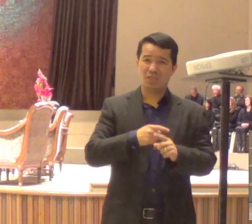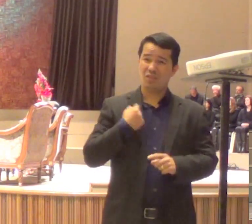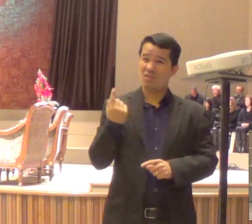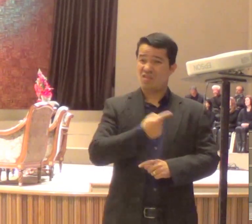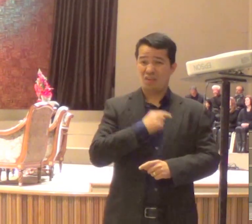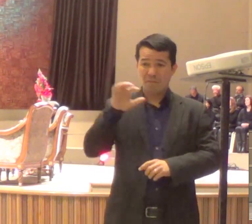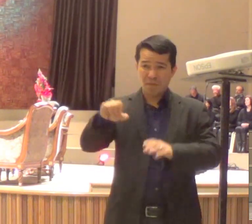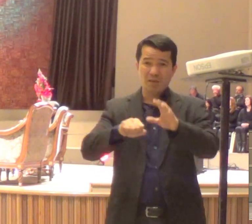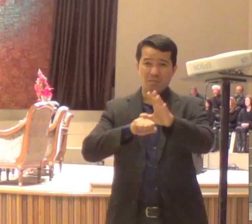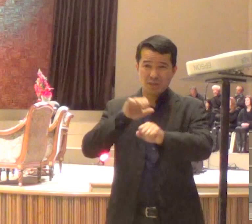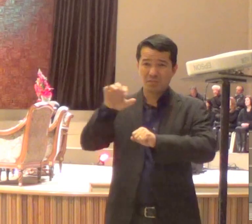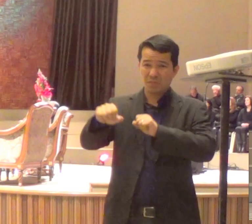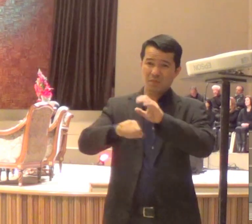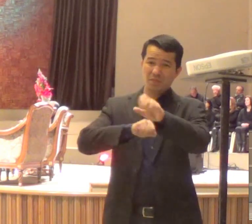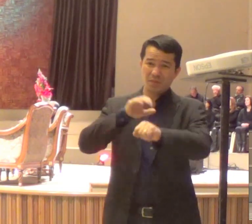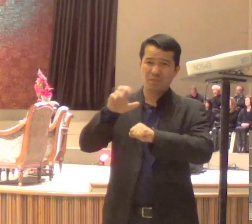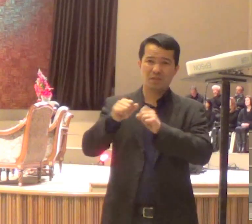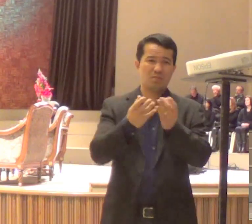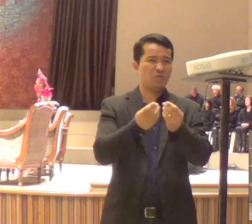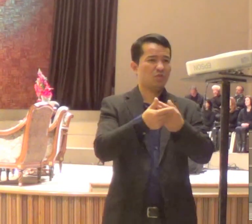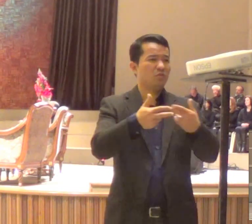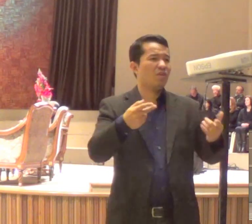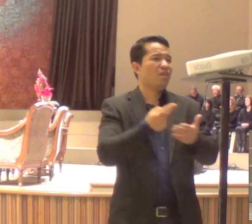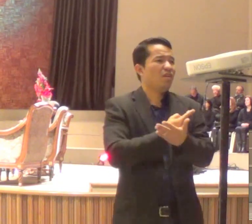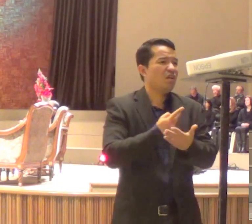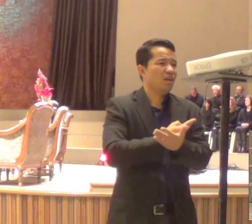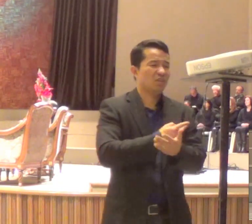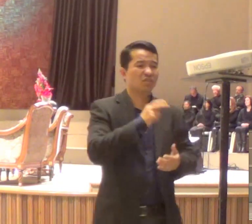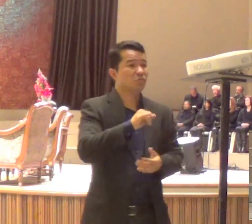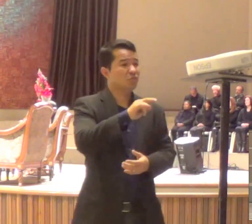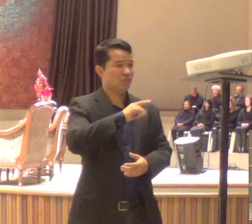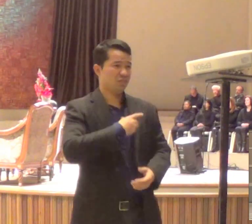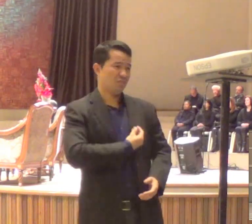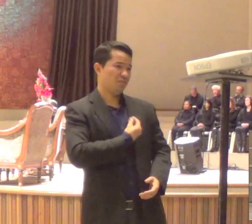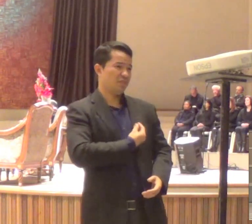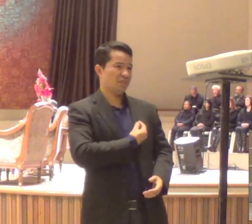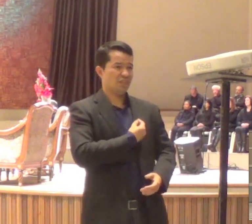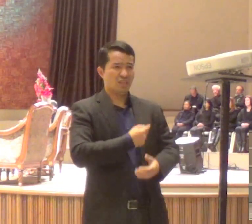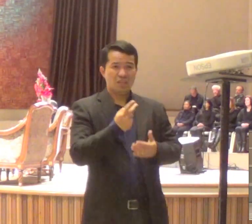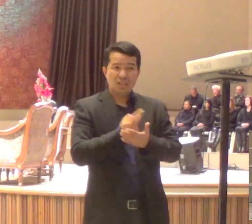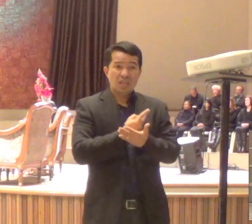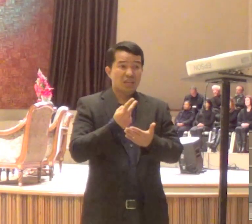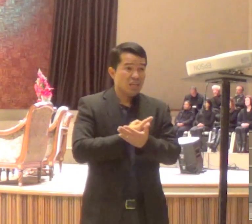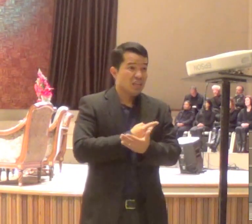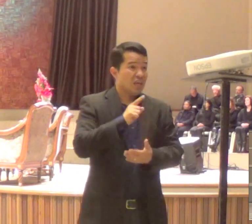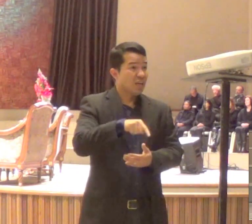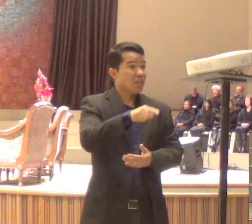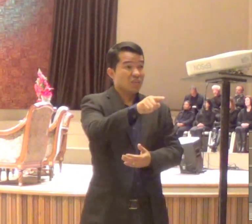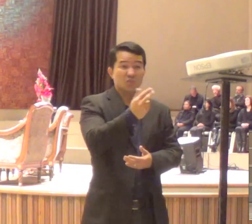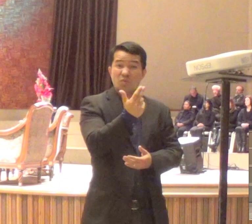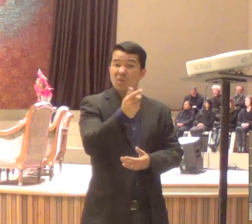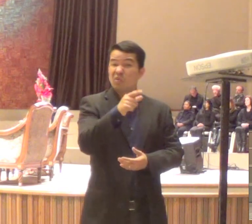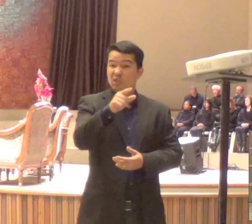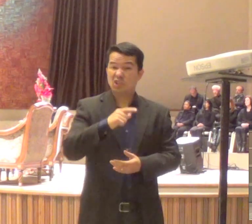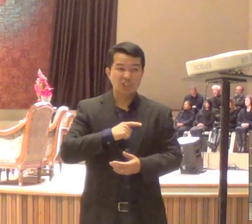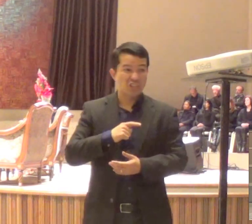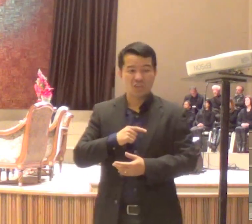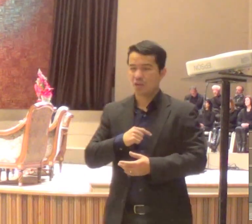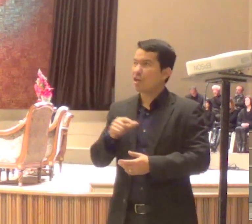vive desse jeito, porque viver desse jeito, é trair os valores da fé, que você